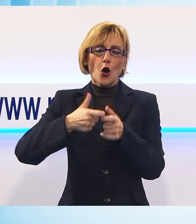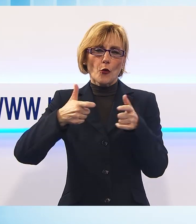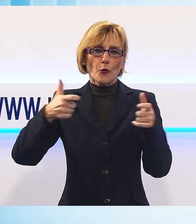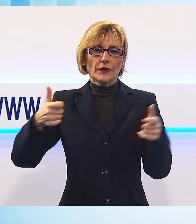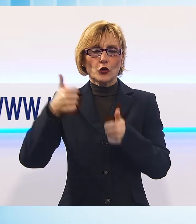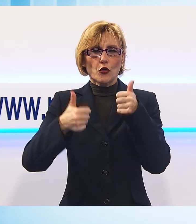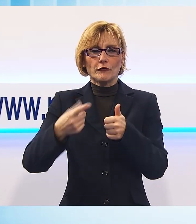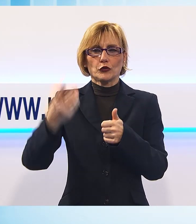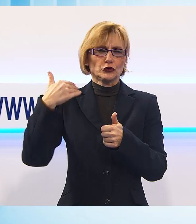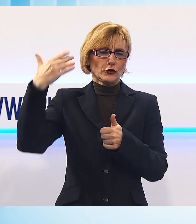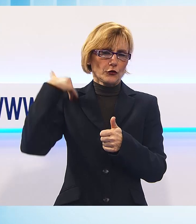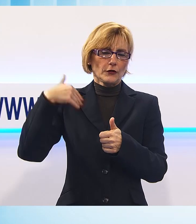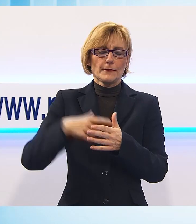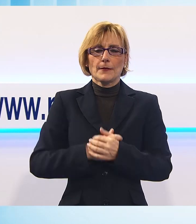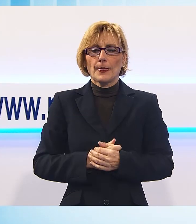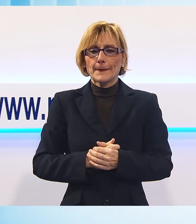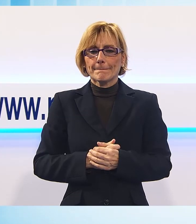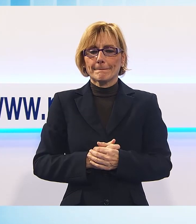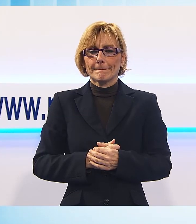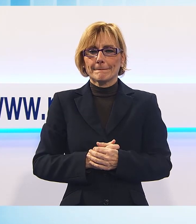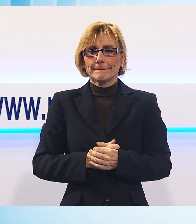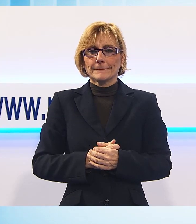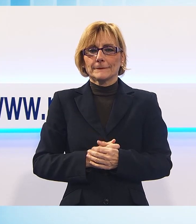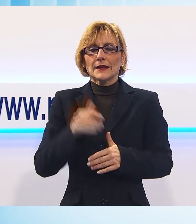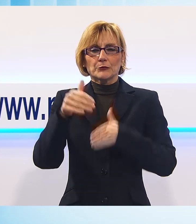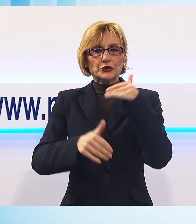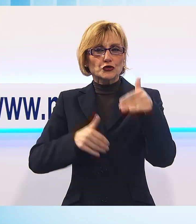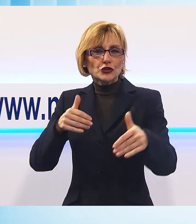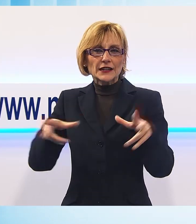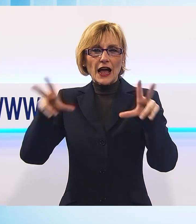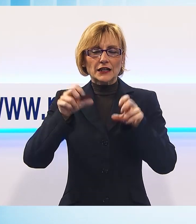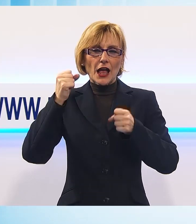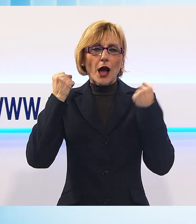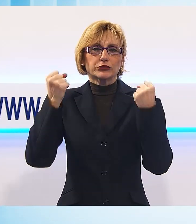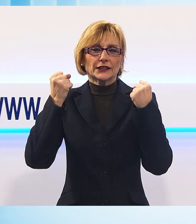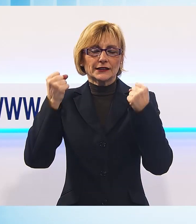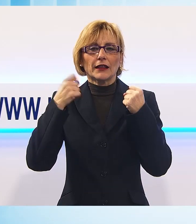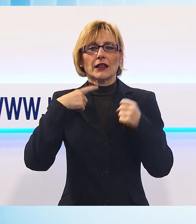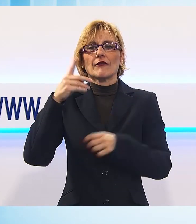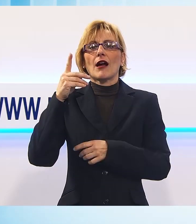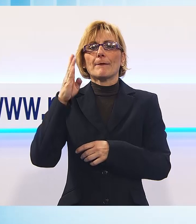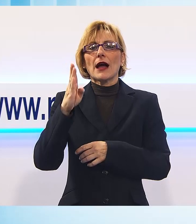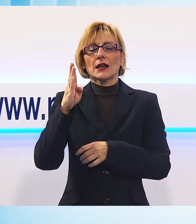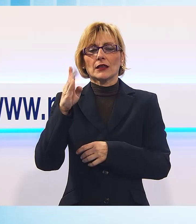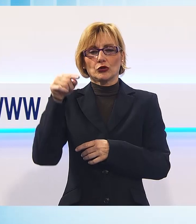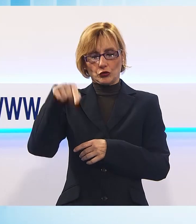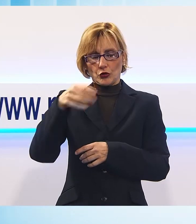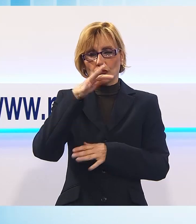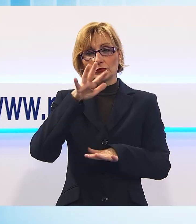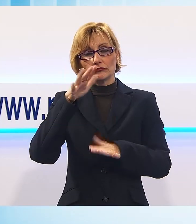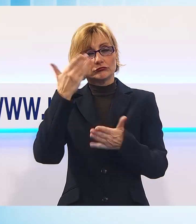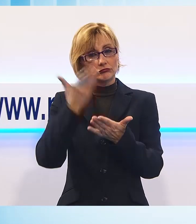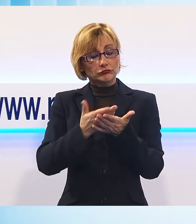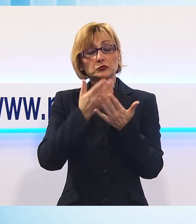primarie. Ipotesi piscina riabilitativa alla Bacchettoni. Durante lo scorso